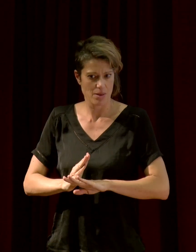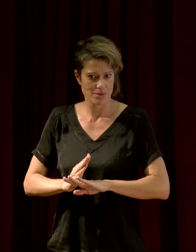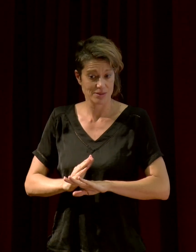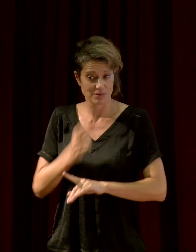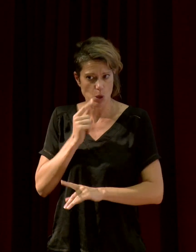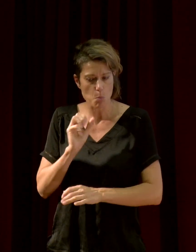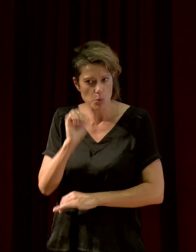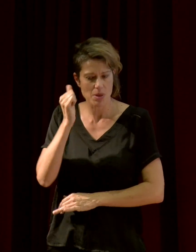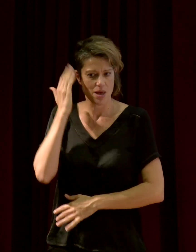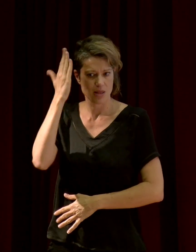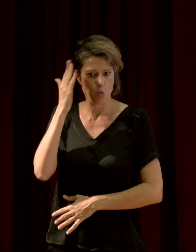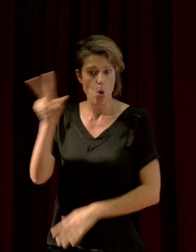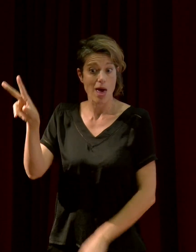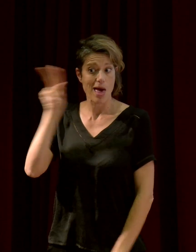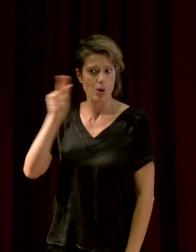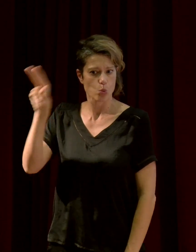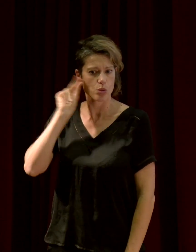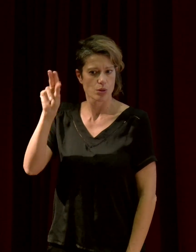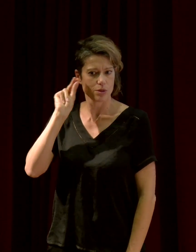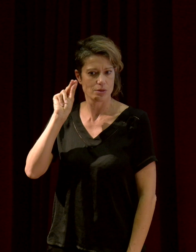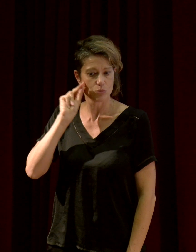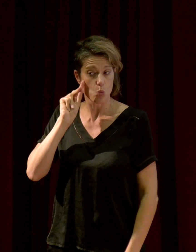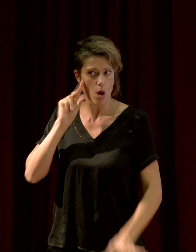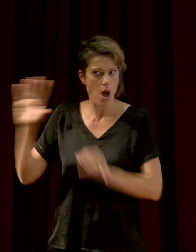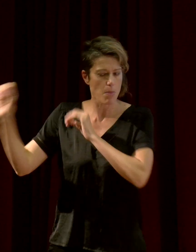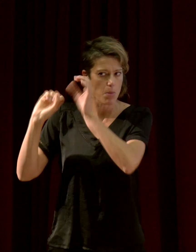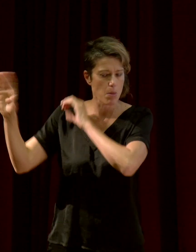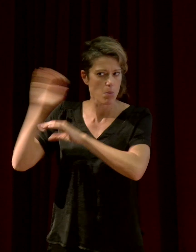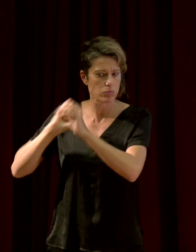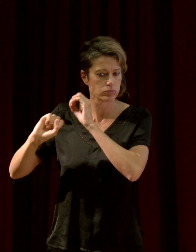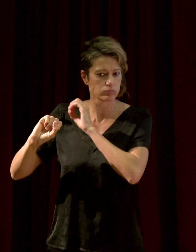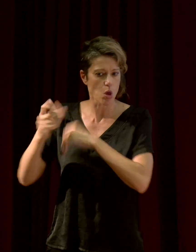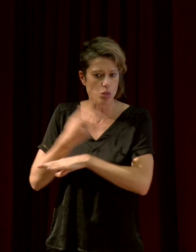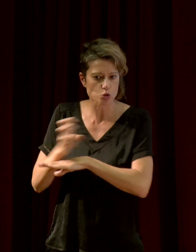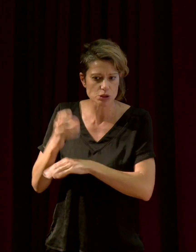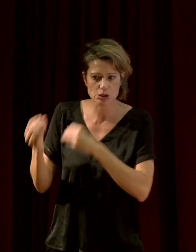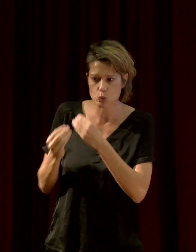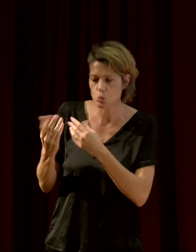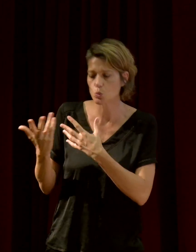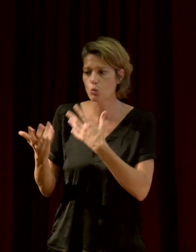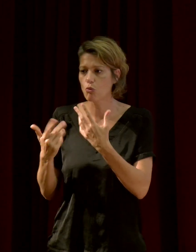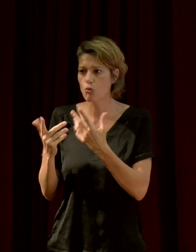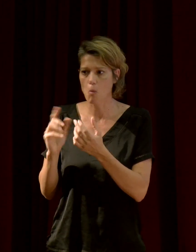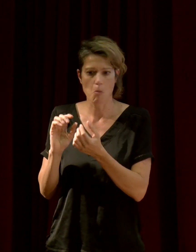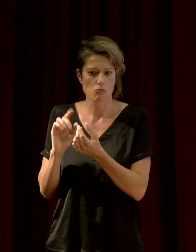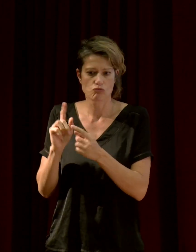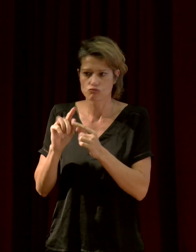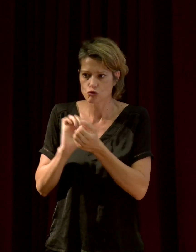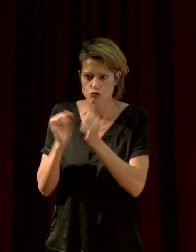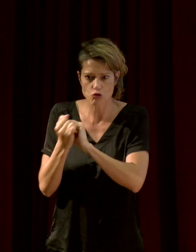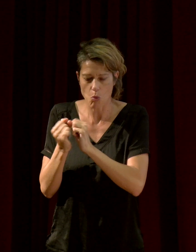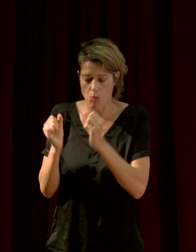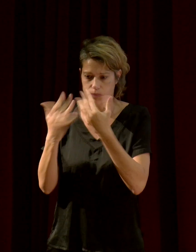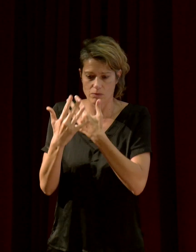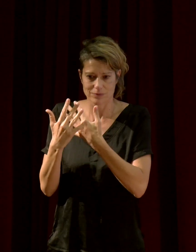'abord écouté le monde pour détecter notamment le danger, les prédateurs, un changement brusque dans l'environnement. Nos